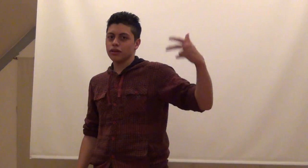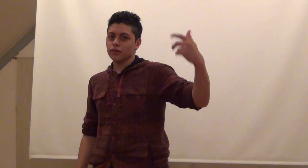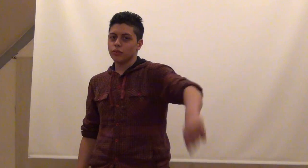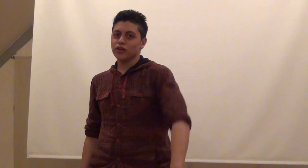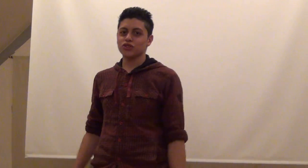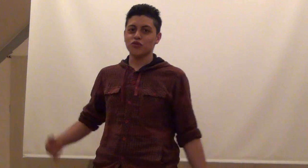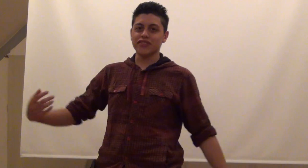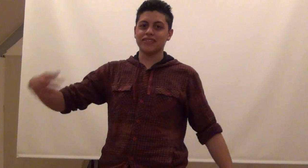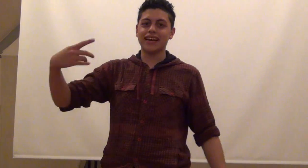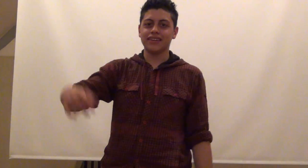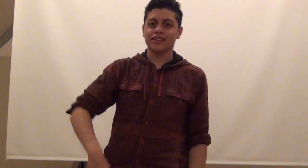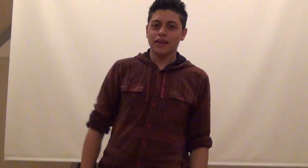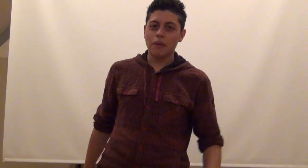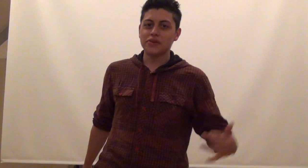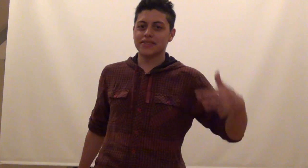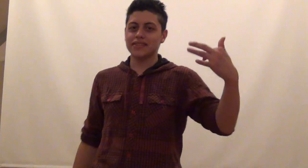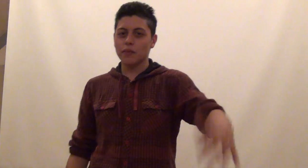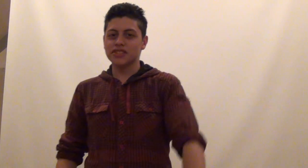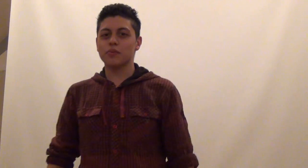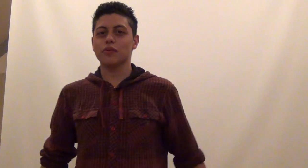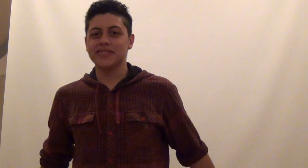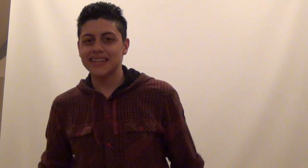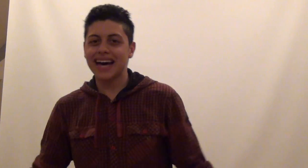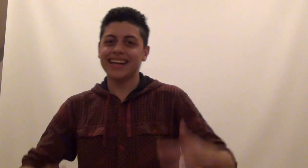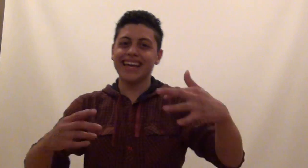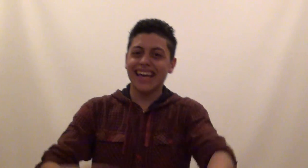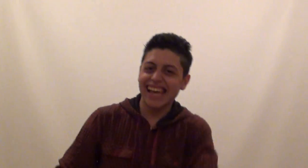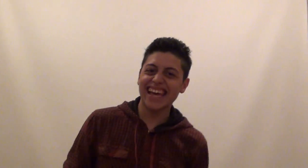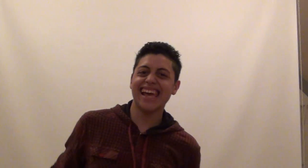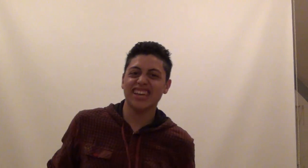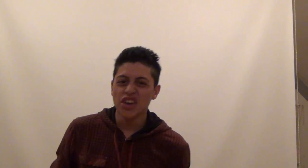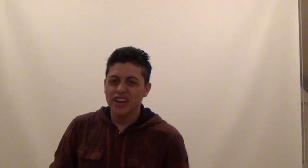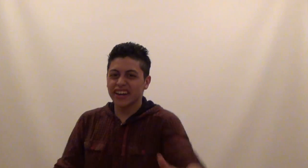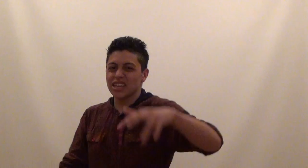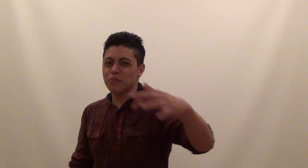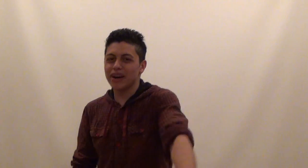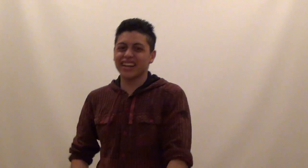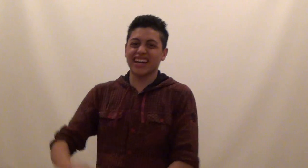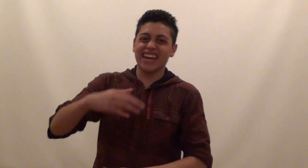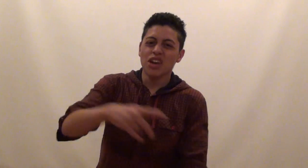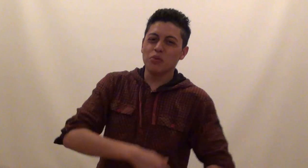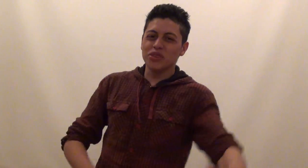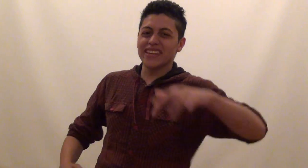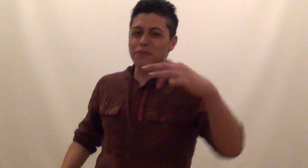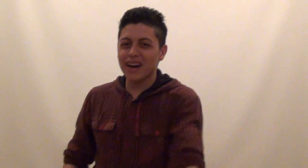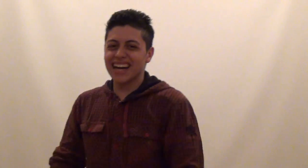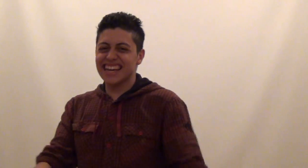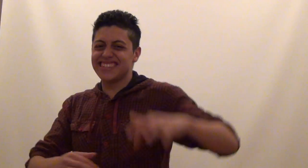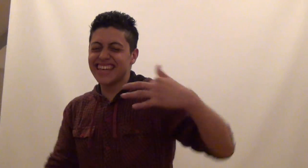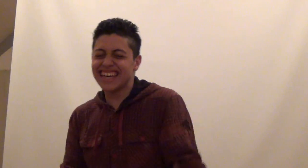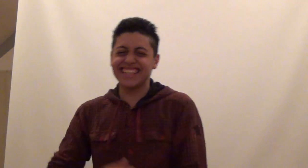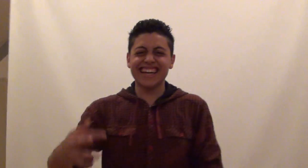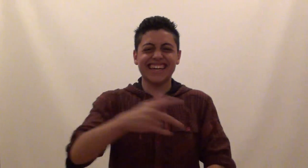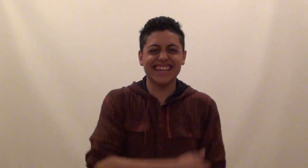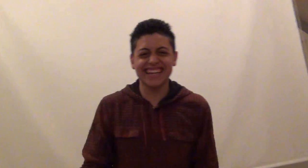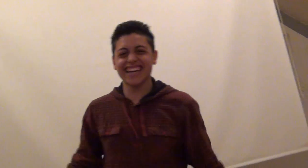Por esto es un freestyle, vamos a hacer más improvisar En el parque, punta de vagas, ¿qué quieres?